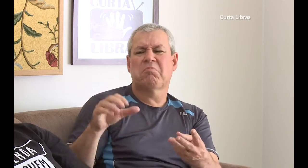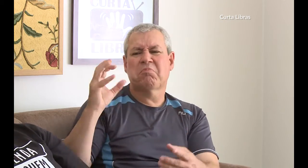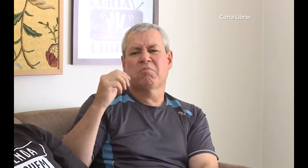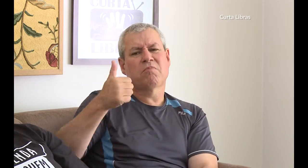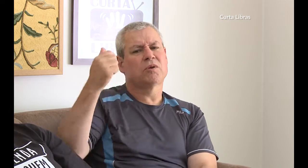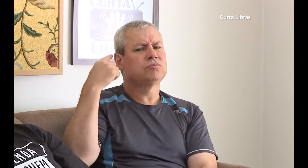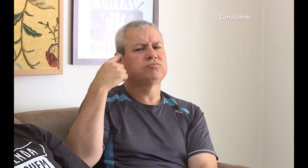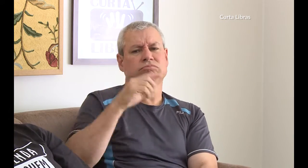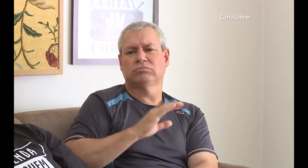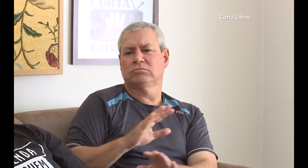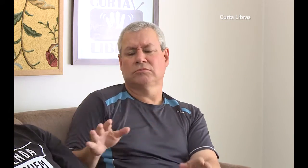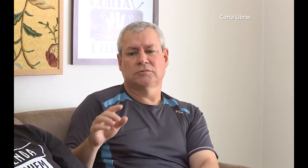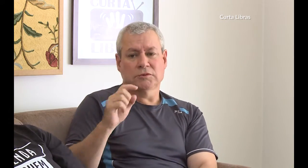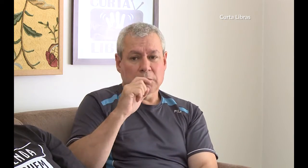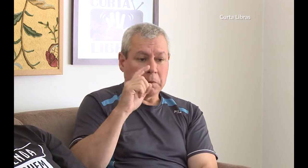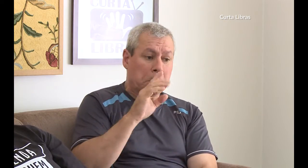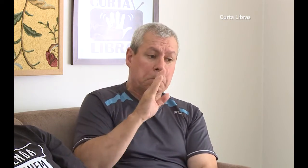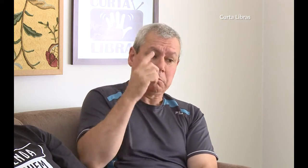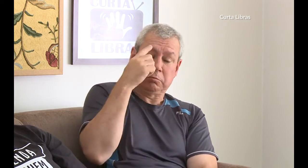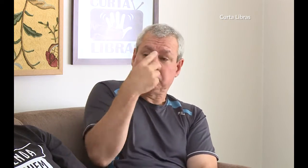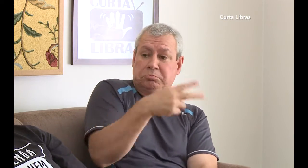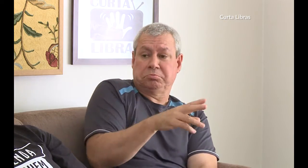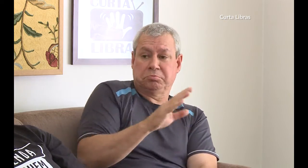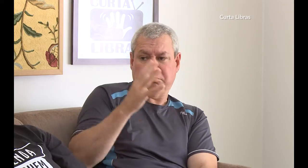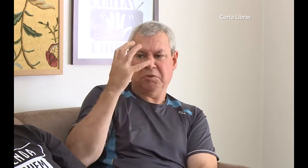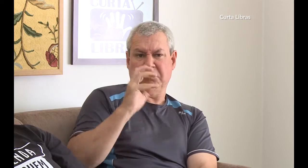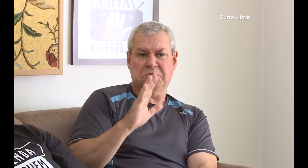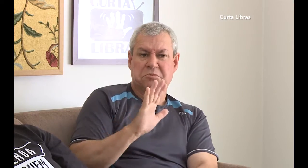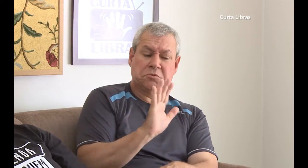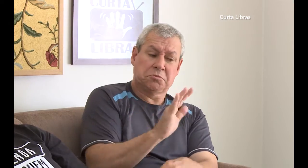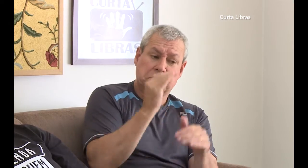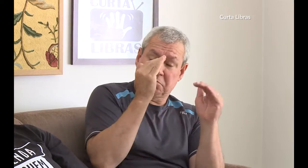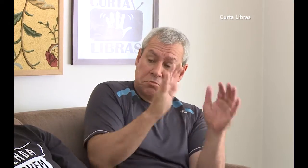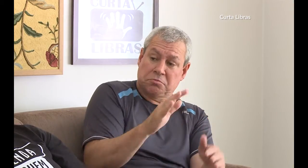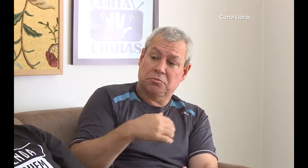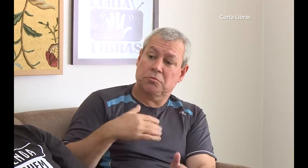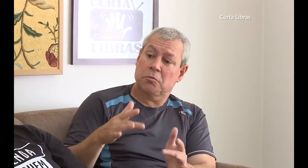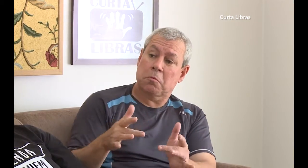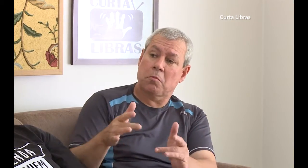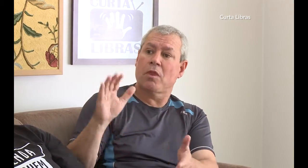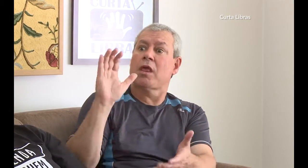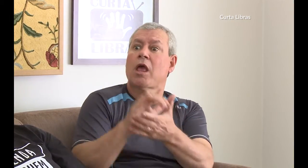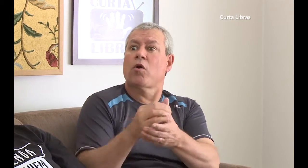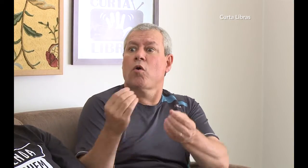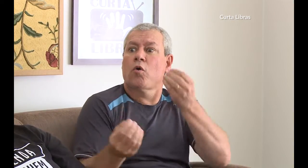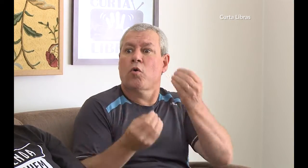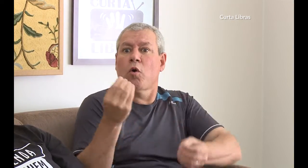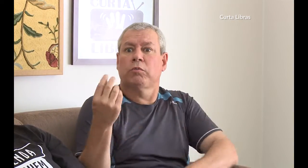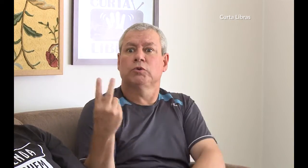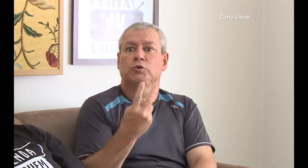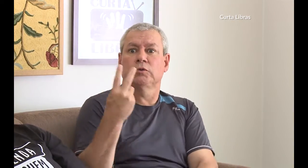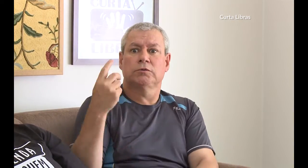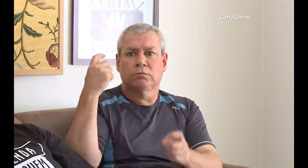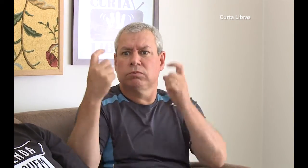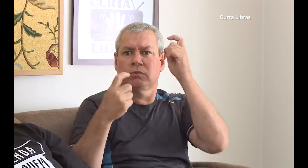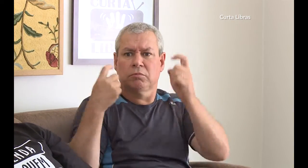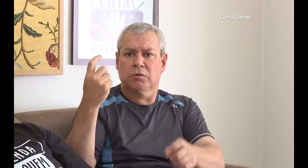Até tentamos nos relacionar com pessoas ouvintes, mas não deu certo. Nós optamos por pessoa surda, nossos pais não ficaram bravos, respeitaram nossas